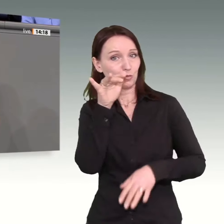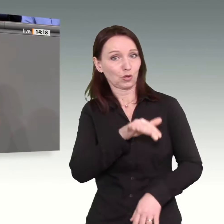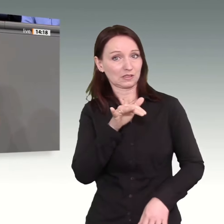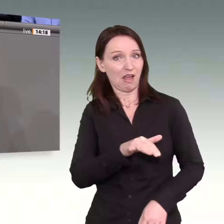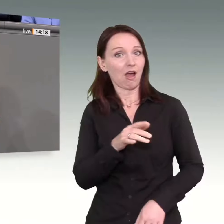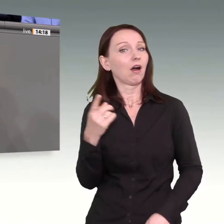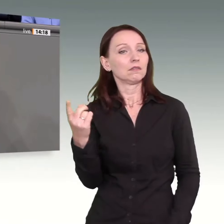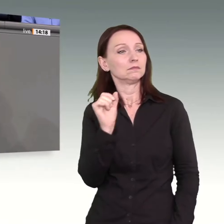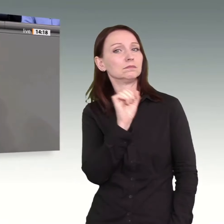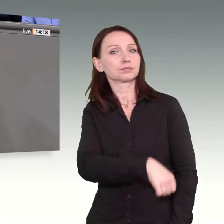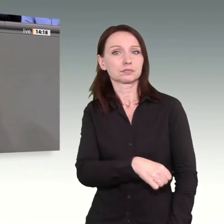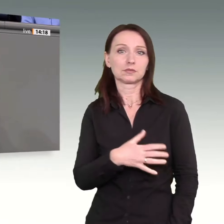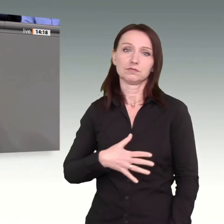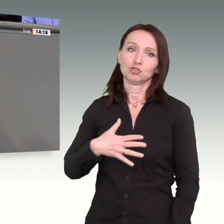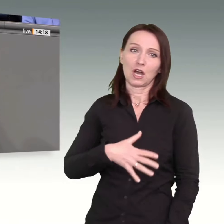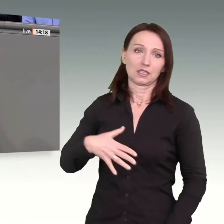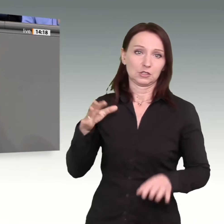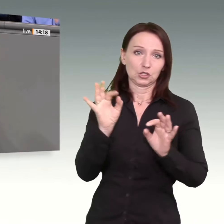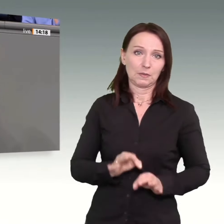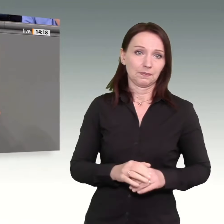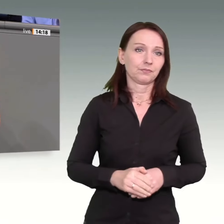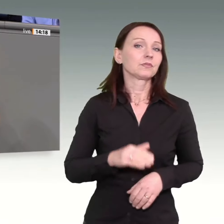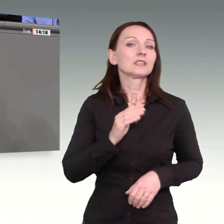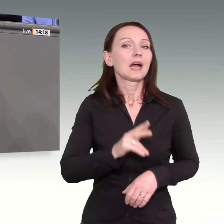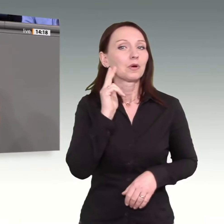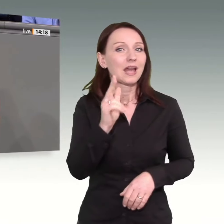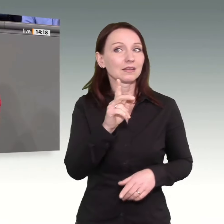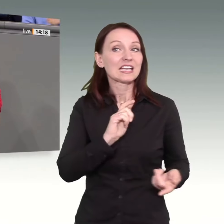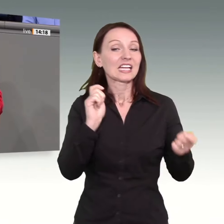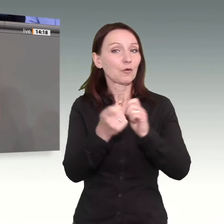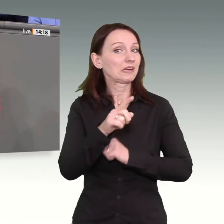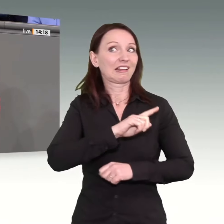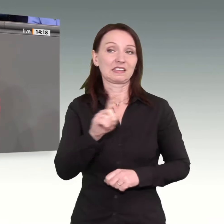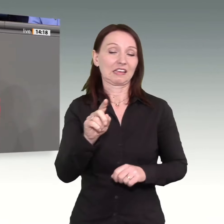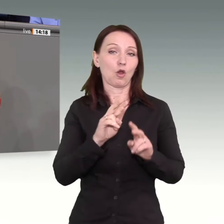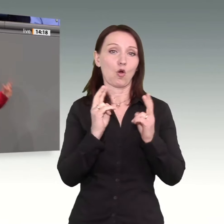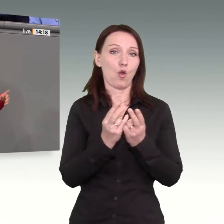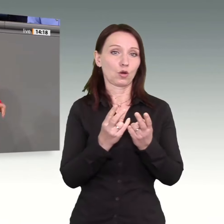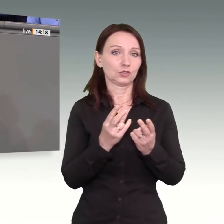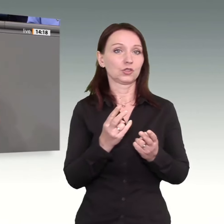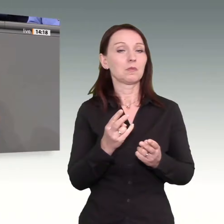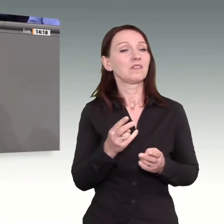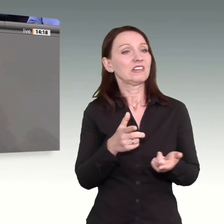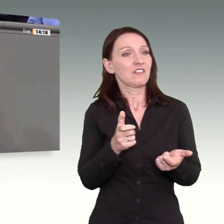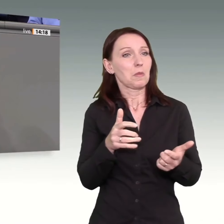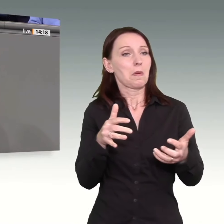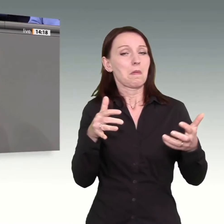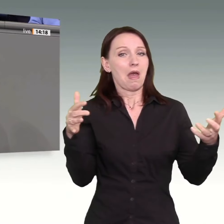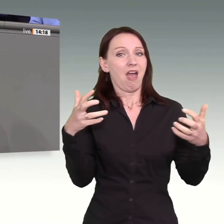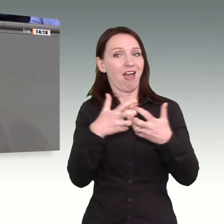ökologisch. Aufrüstung und Krieg sind die schlimmsten ökologischen Verbrechen. Und das muss ein Ende haben.